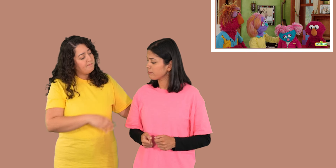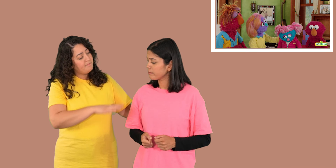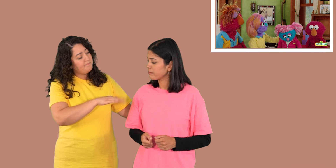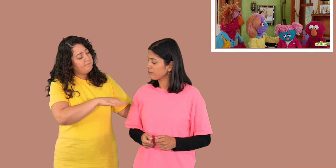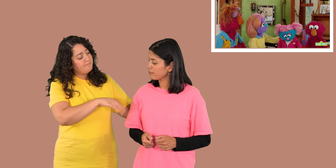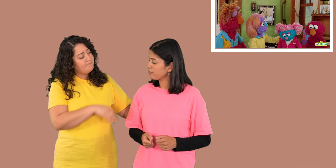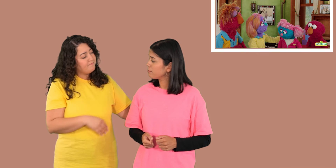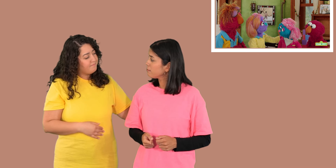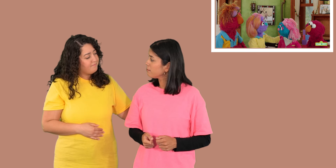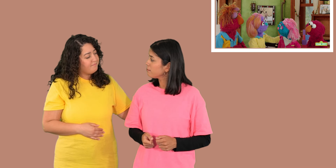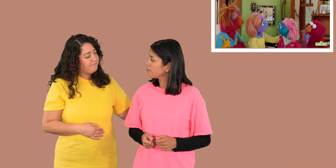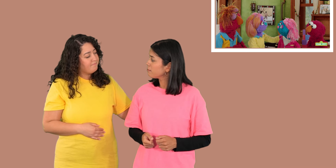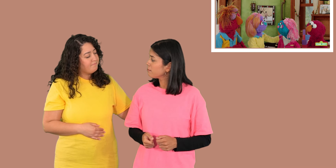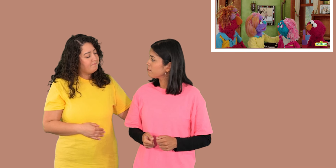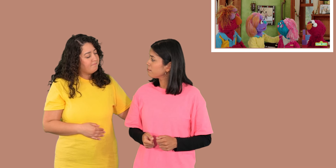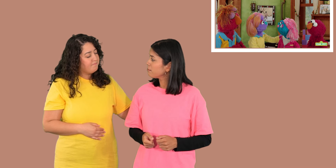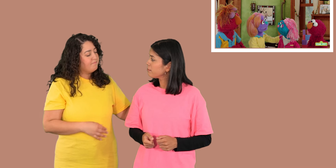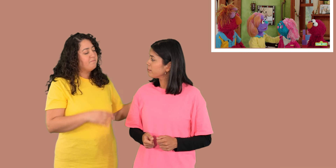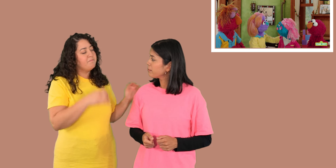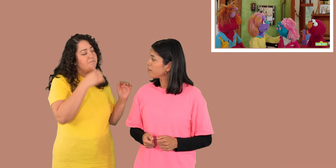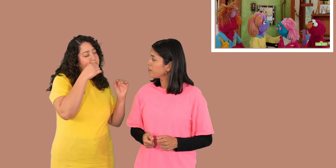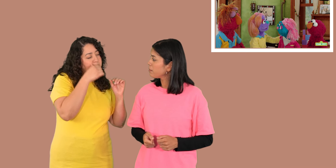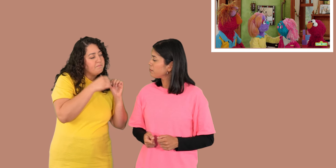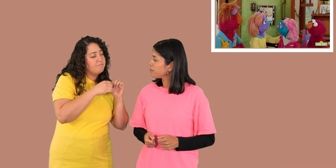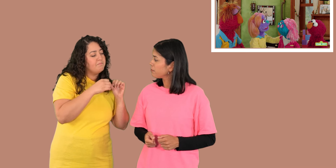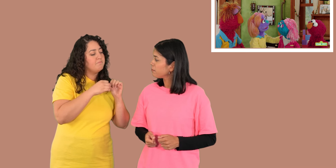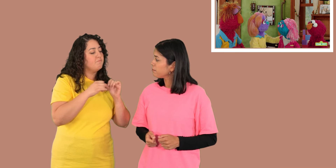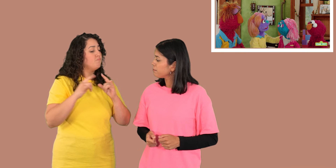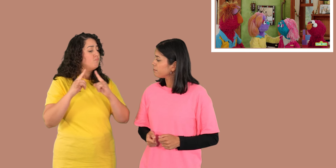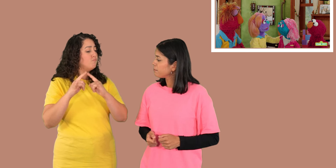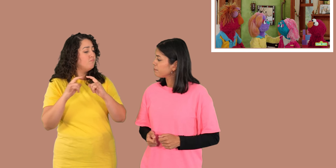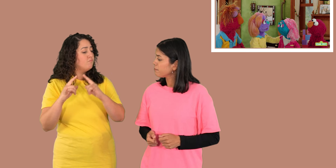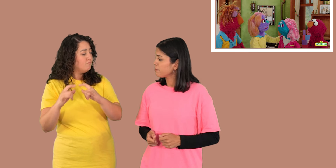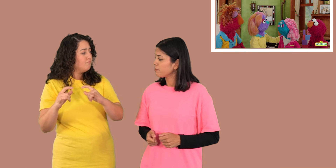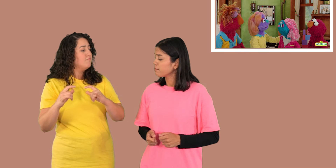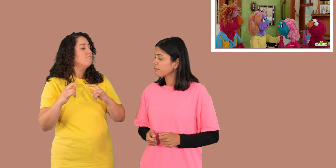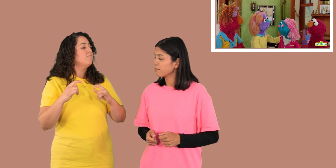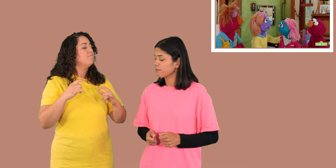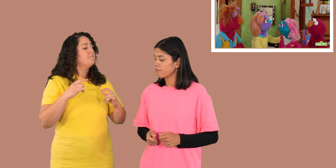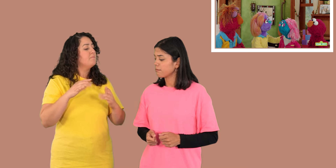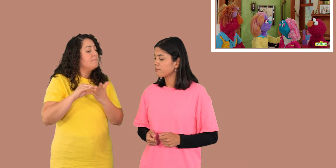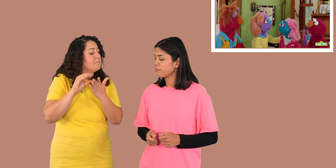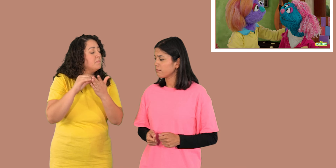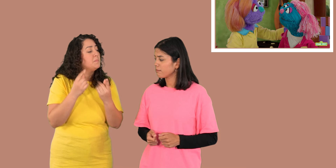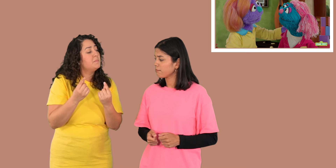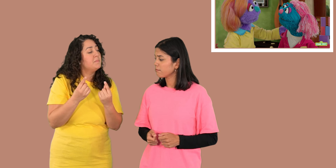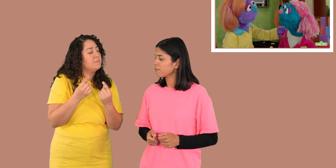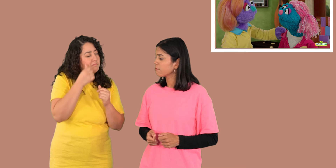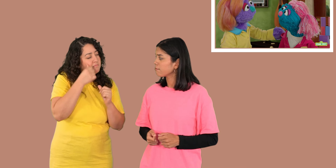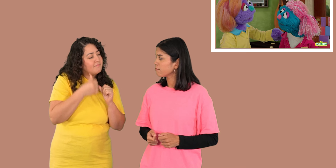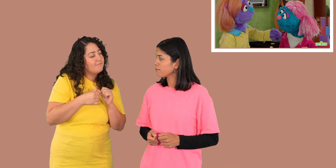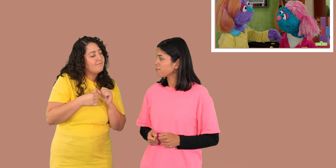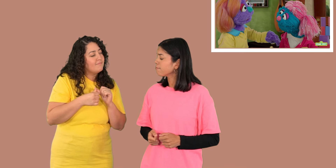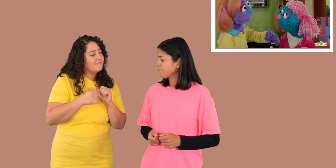Oye, Jessy, ¿te acuerdas de lo que aprendimos a hacer en el campamento para sentirnos mejor? ¿Te acuerdas?